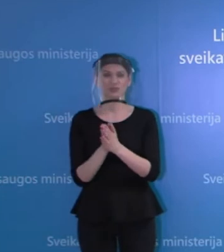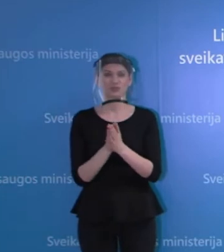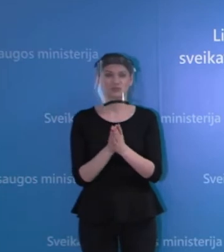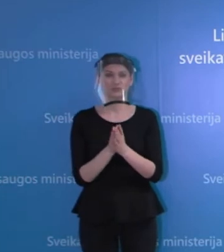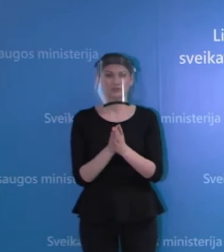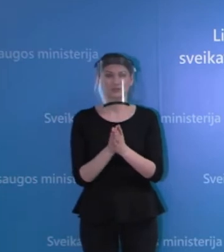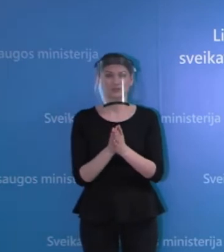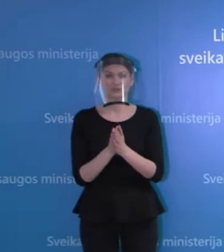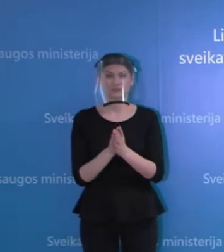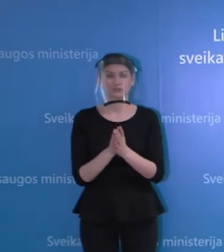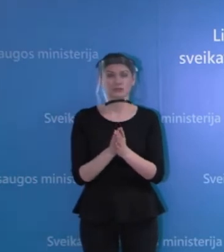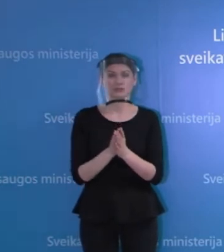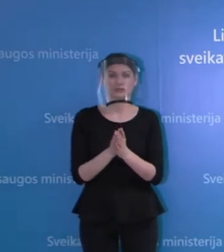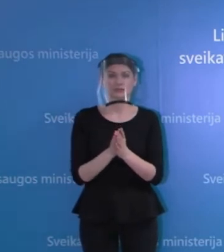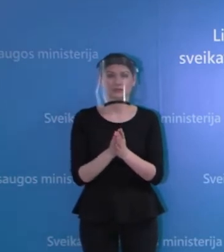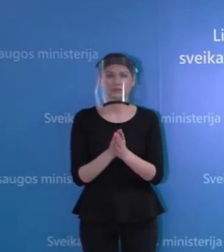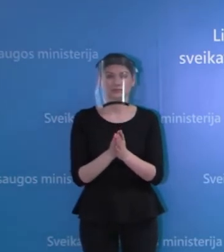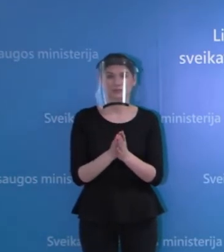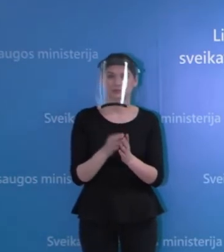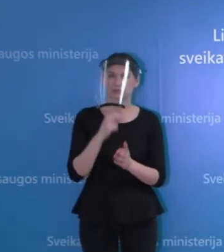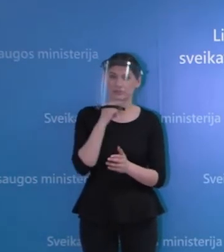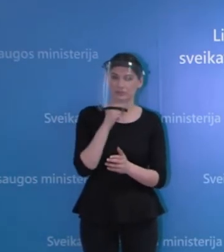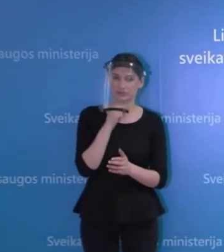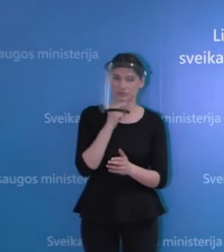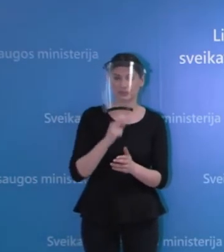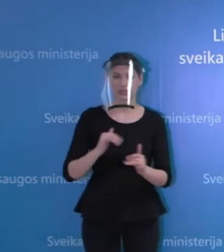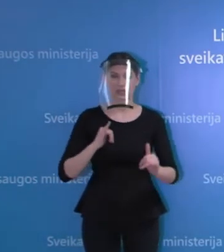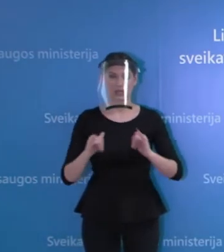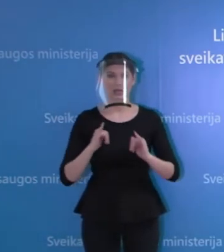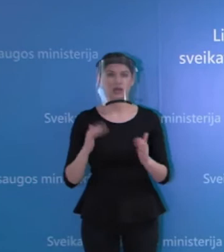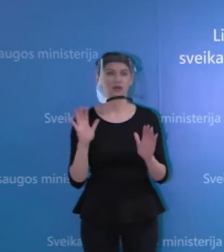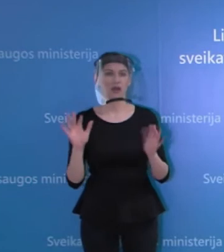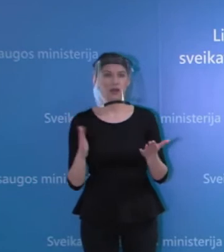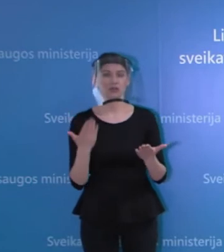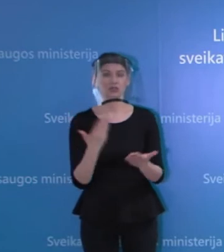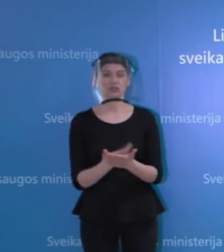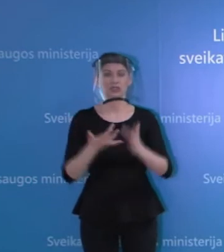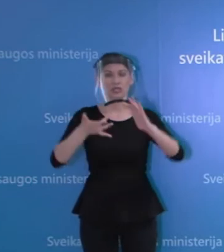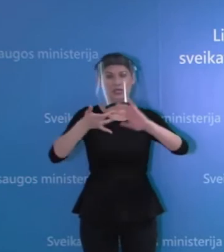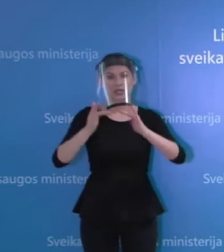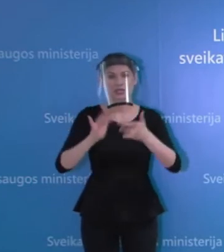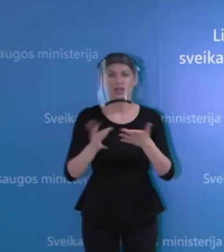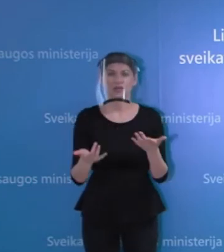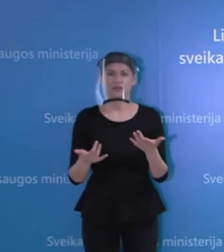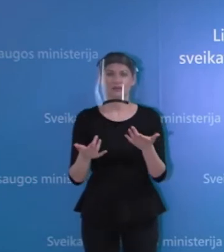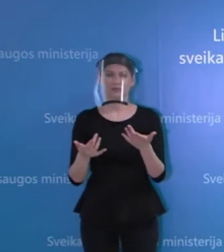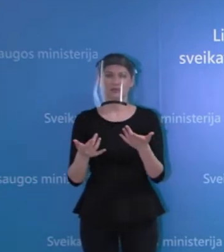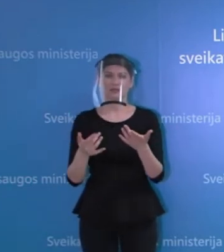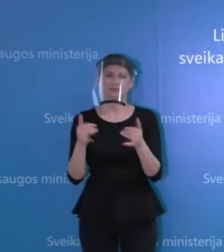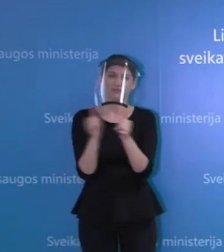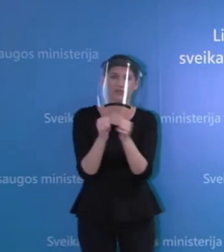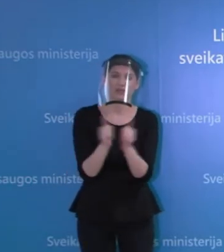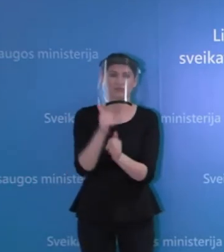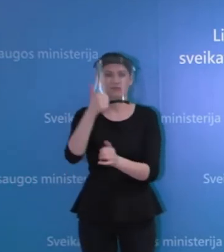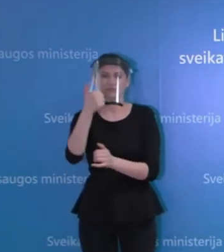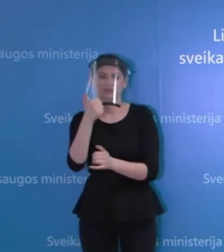ir nesusigundyti vis labiau socialiniuose tinkluose, internete, plintančiai